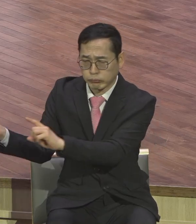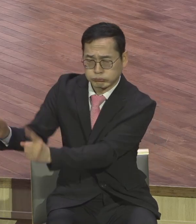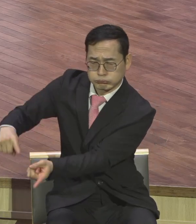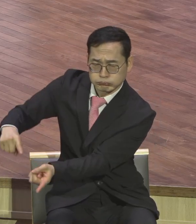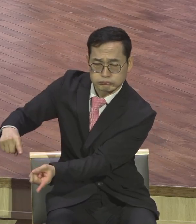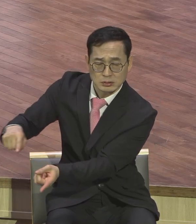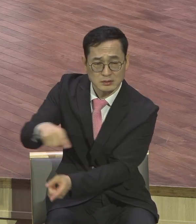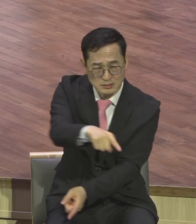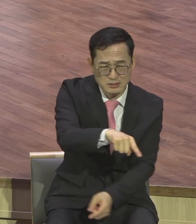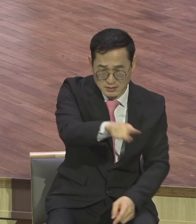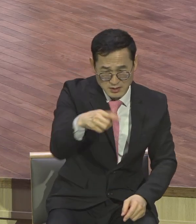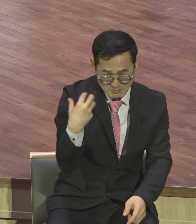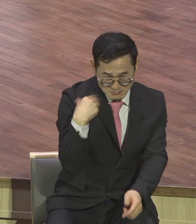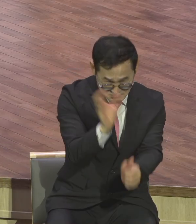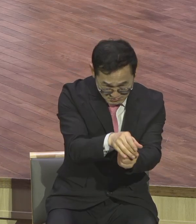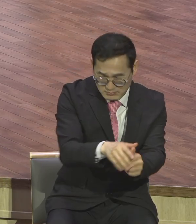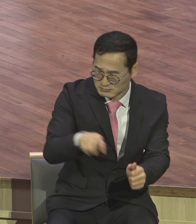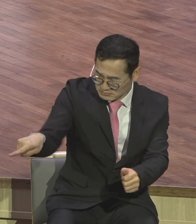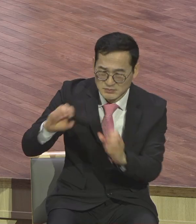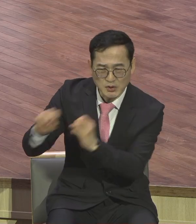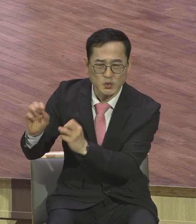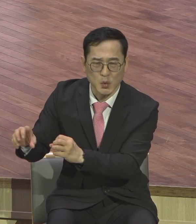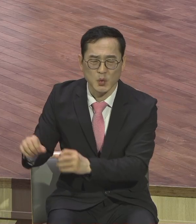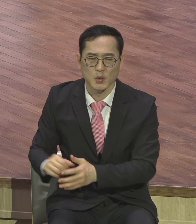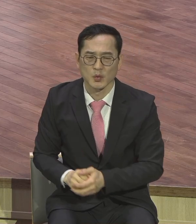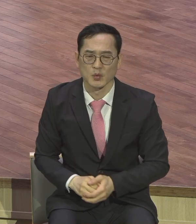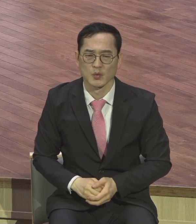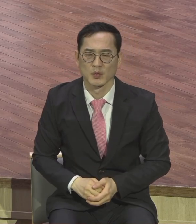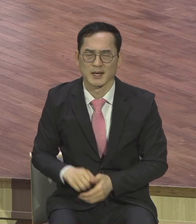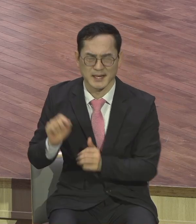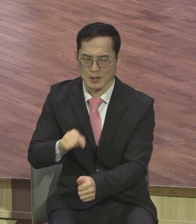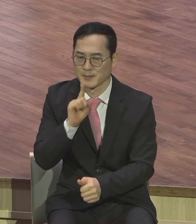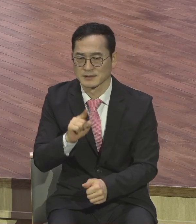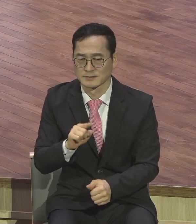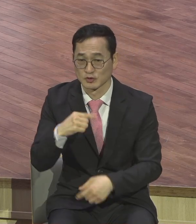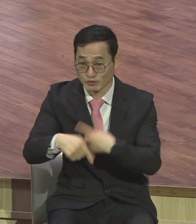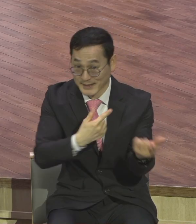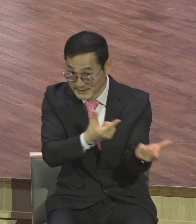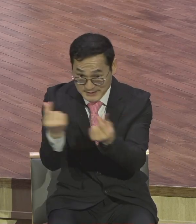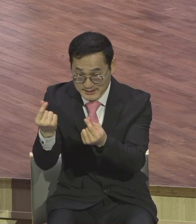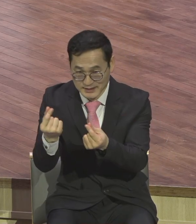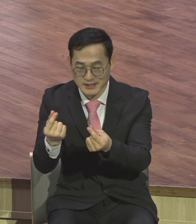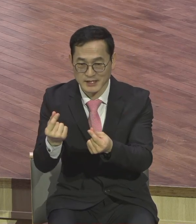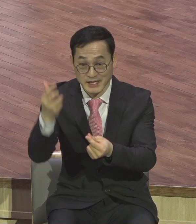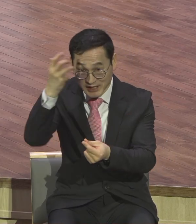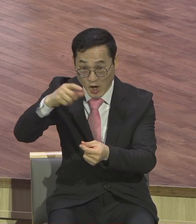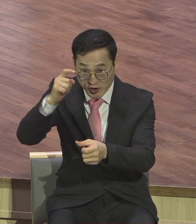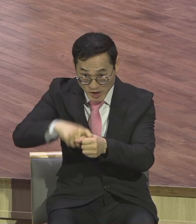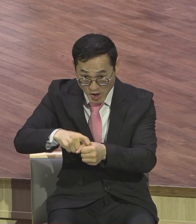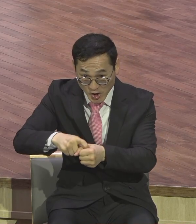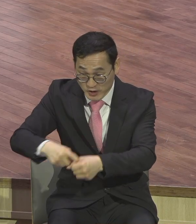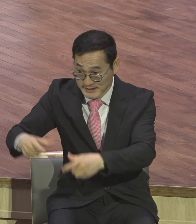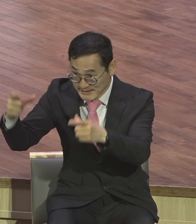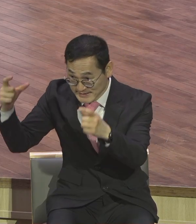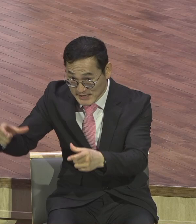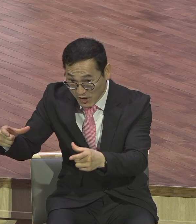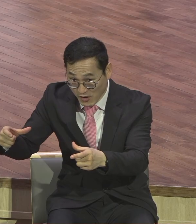여러분은 따라서 영적 지역 사령관 여러분 사령관이에요